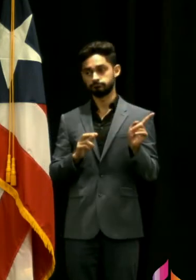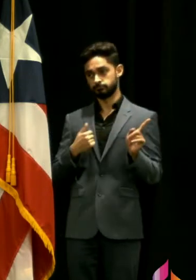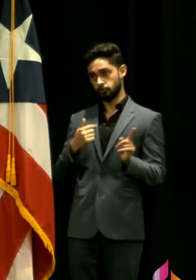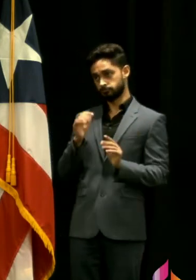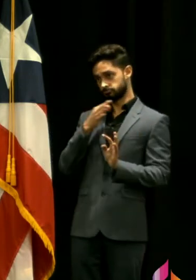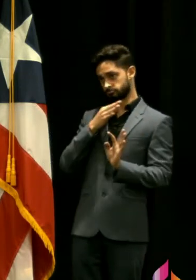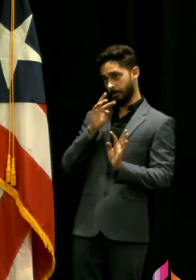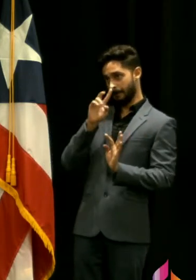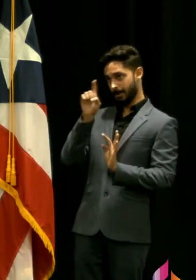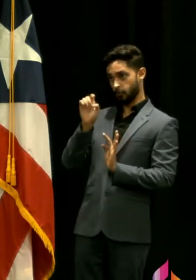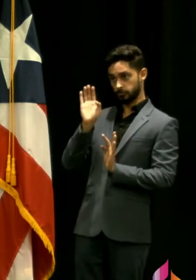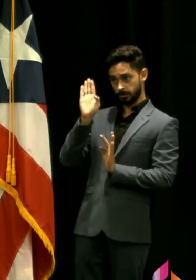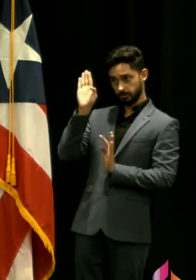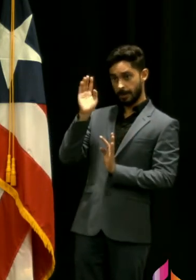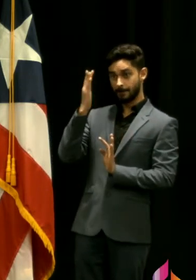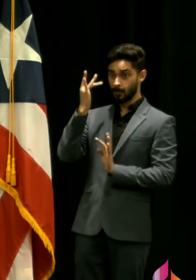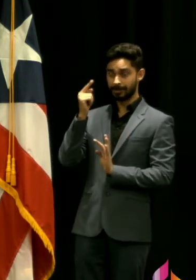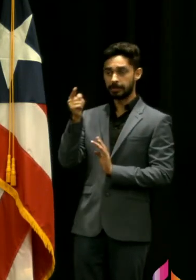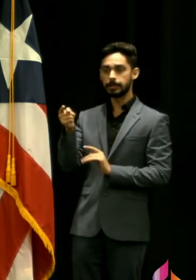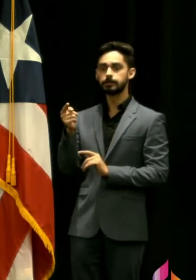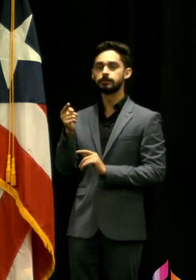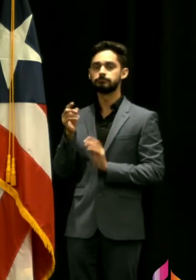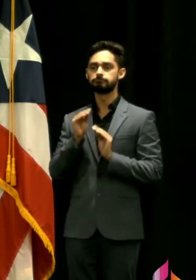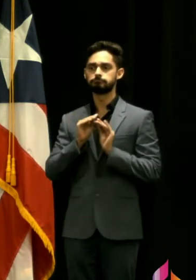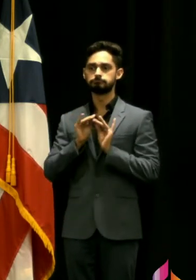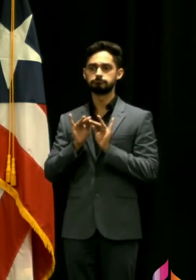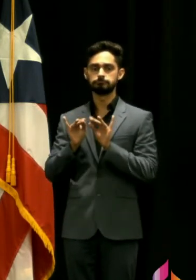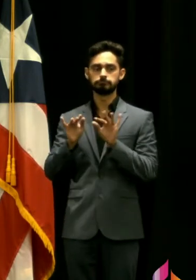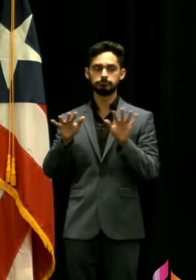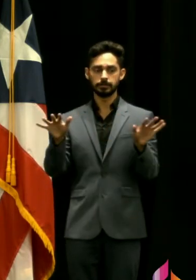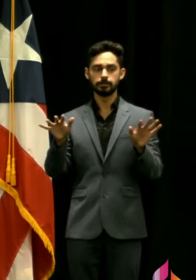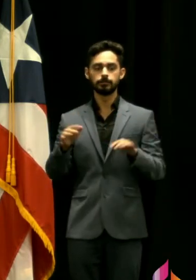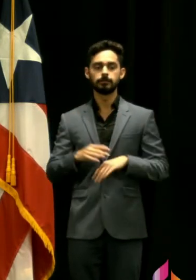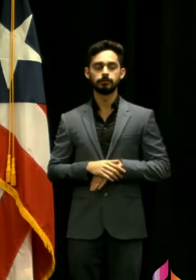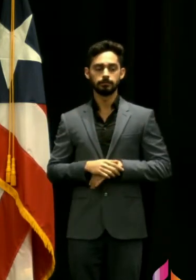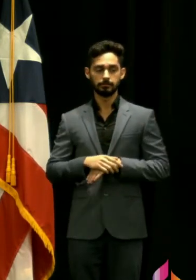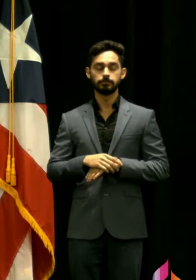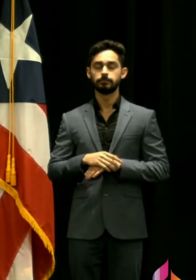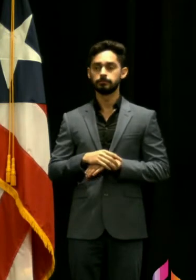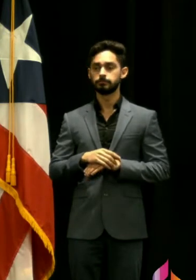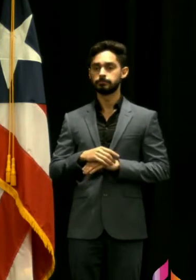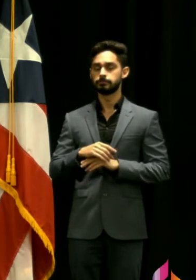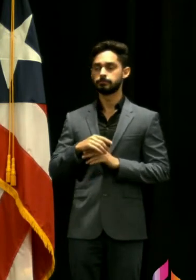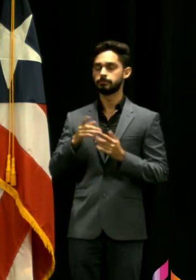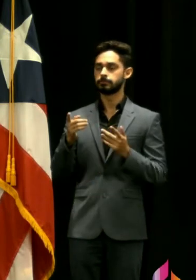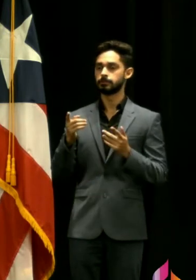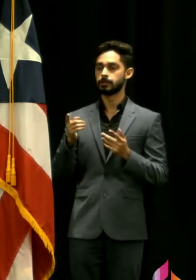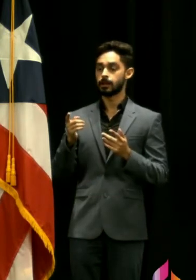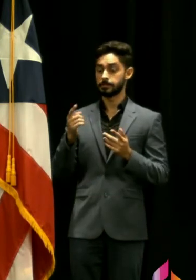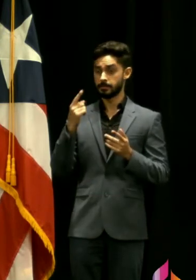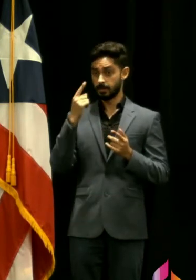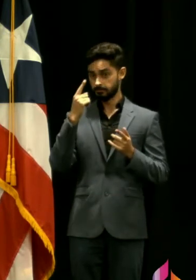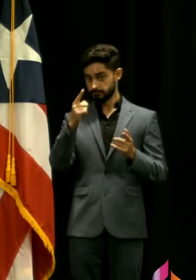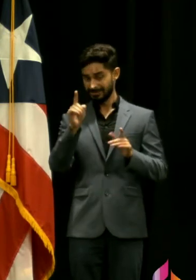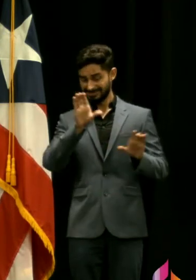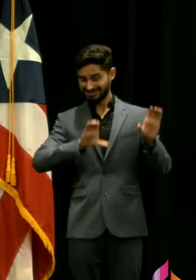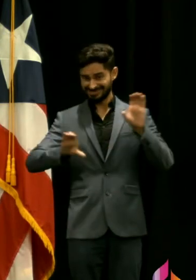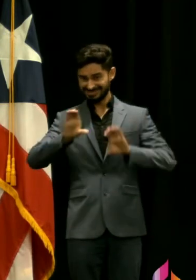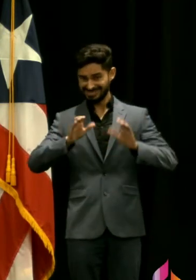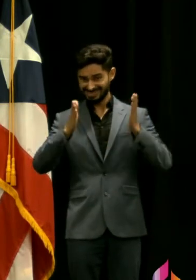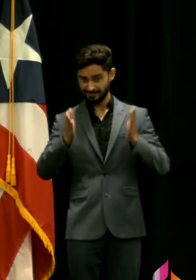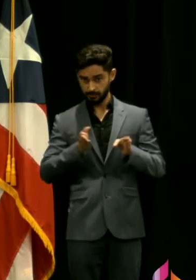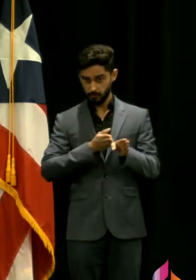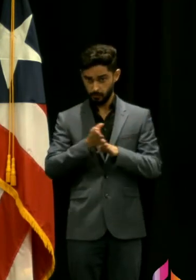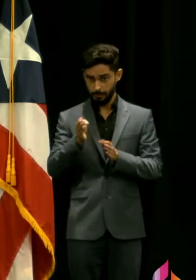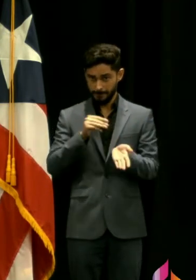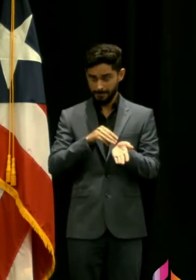se divulgó por parte del medio jifunseco.com que la misma coalición científica está recomendando que sea